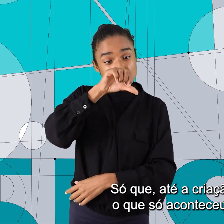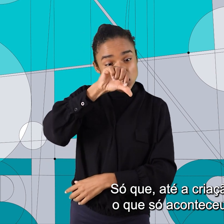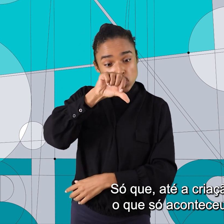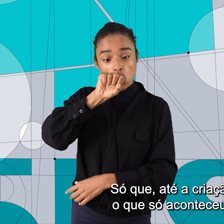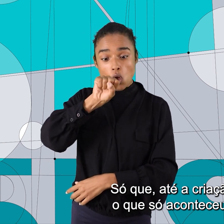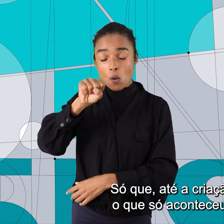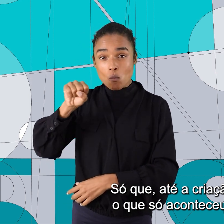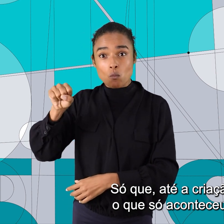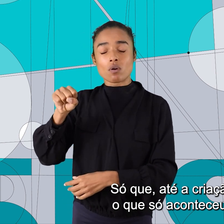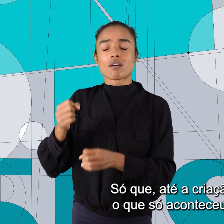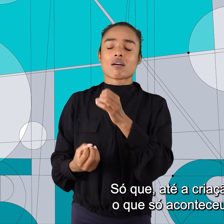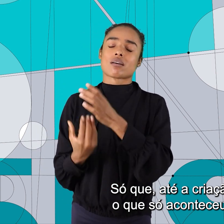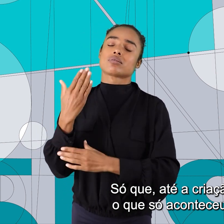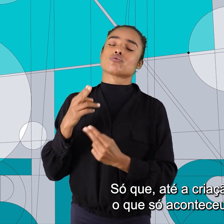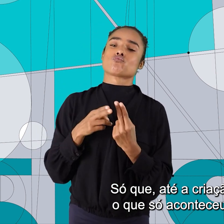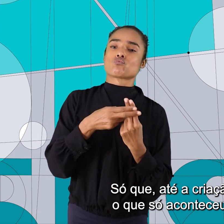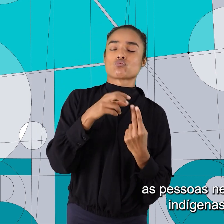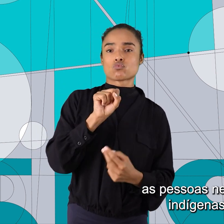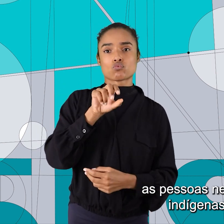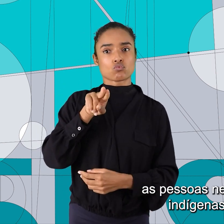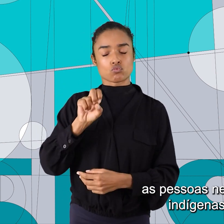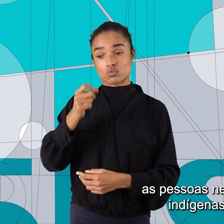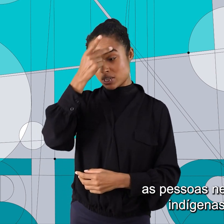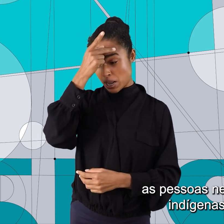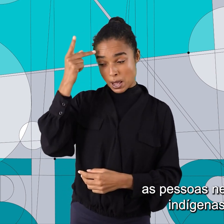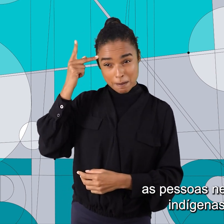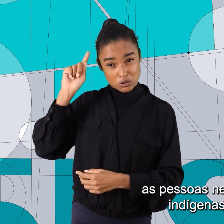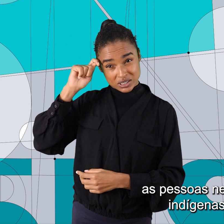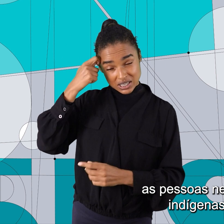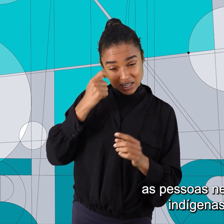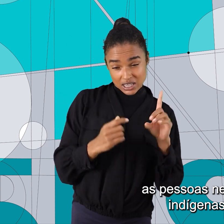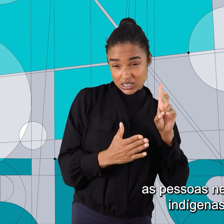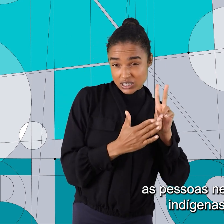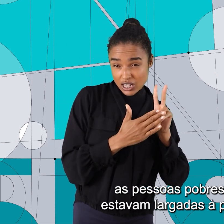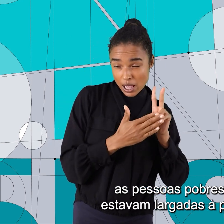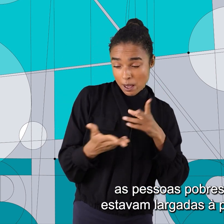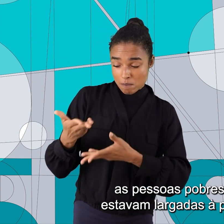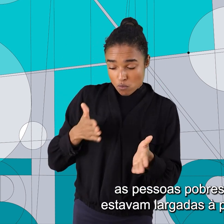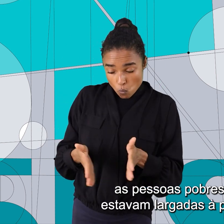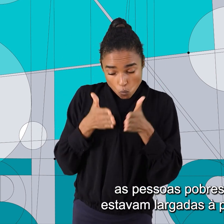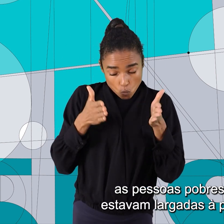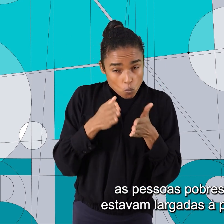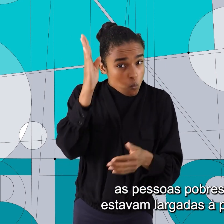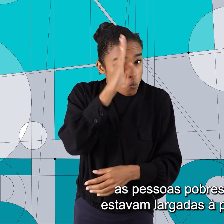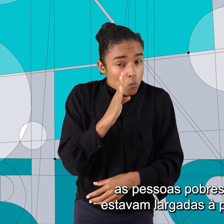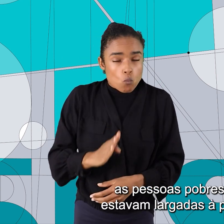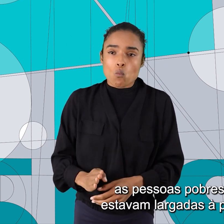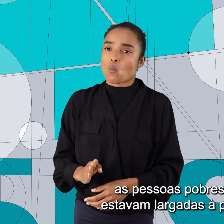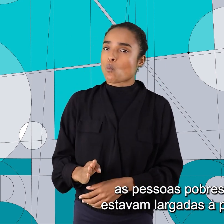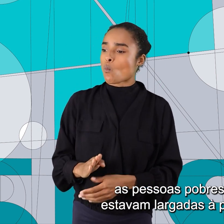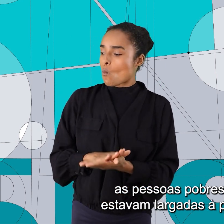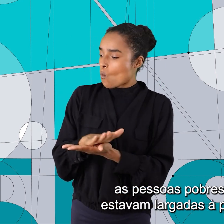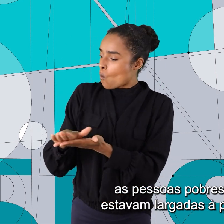1988, as pessoas negras, indígenas, as pessoas pobres no Brasil,